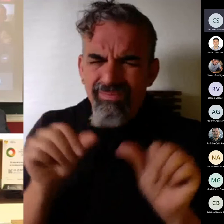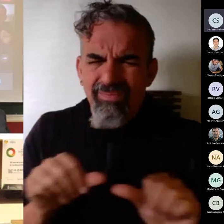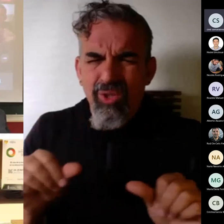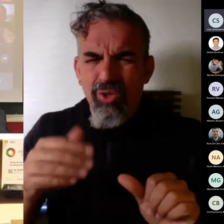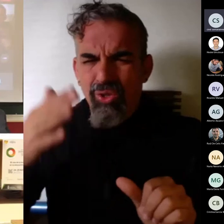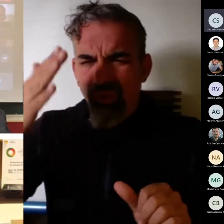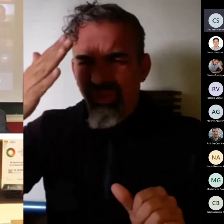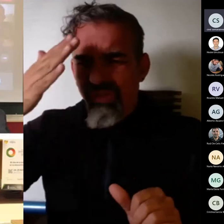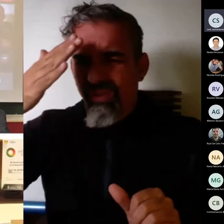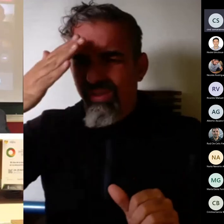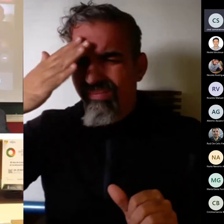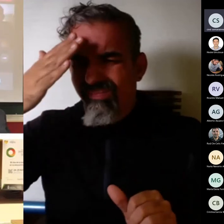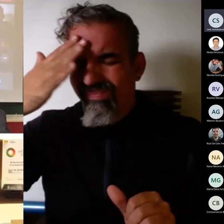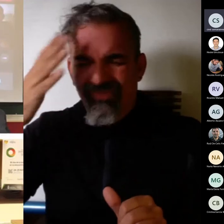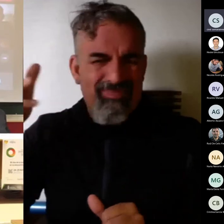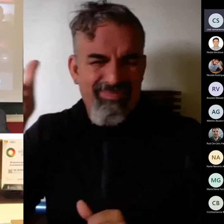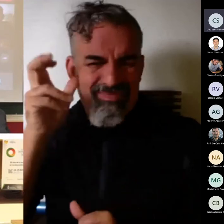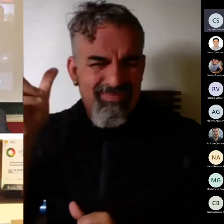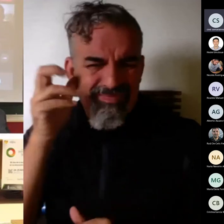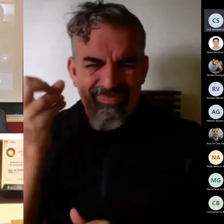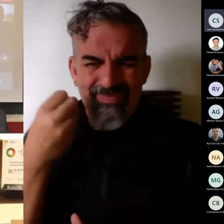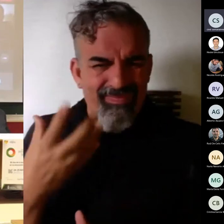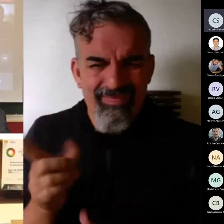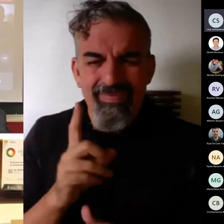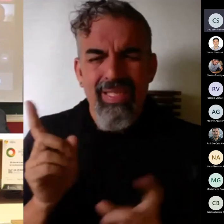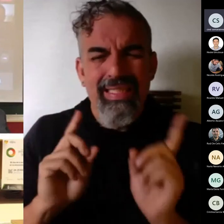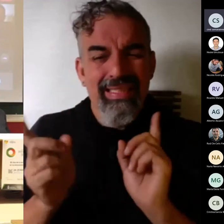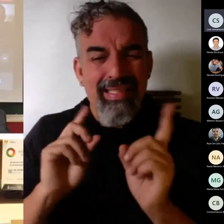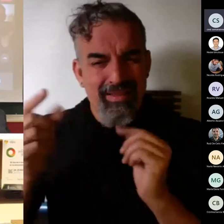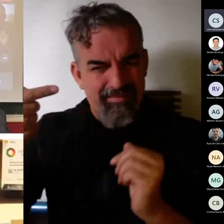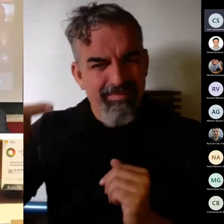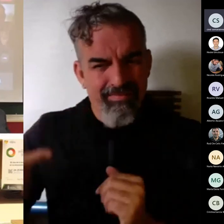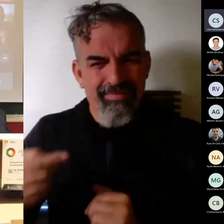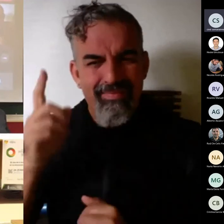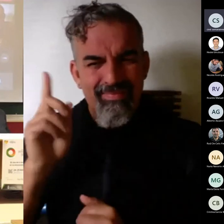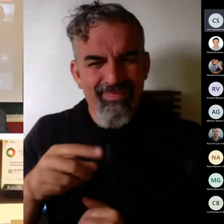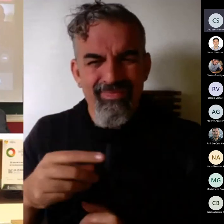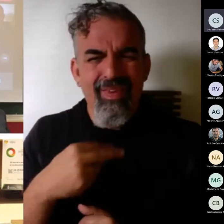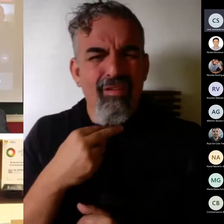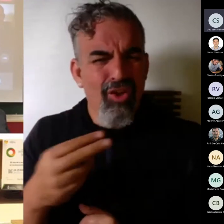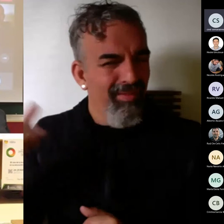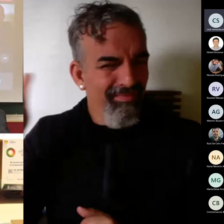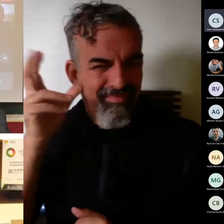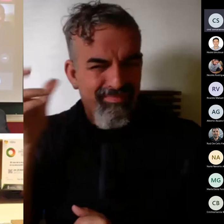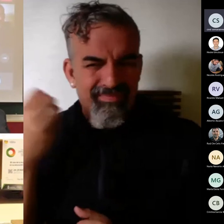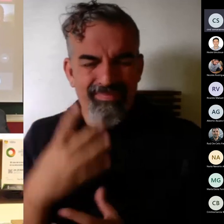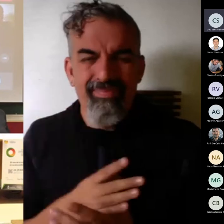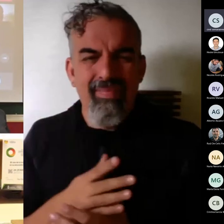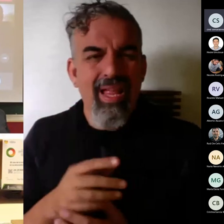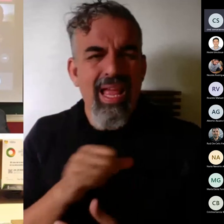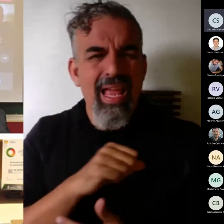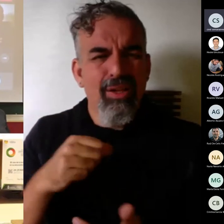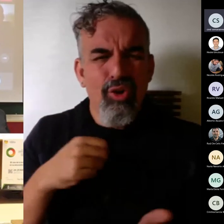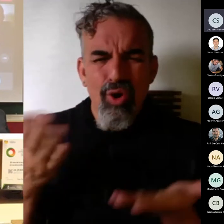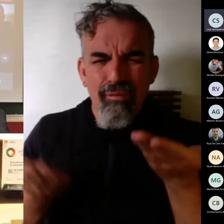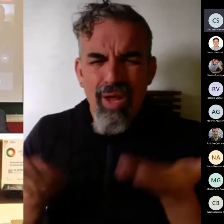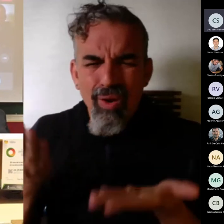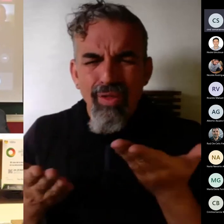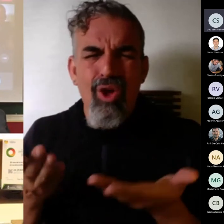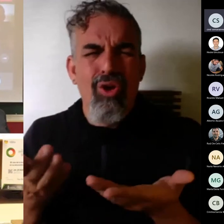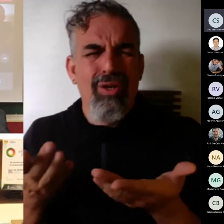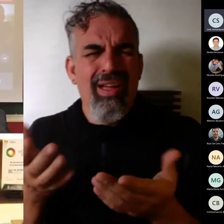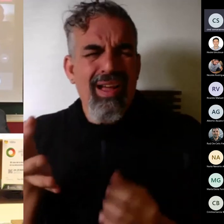atendiendo de forma personalizada y saliendo no puedo hacer una evaluación adecuada